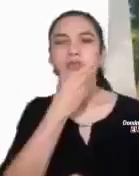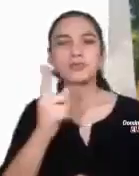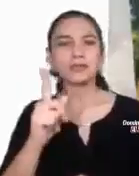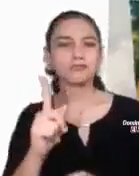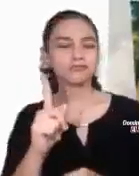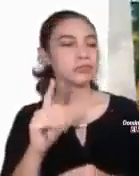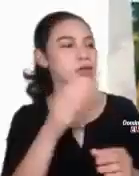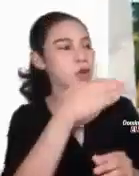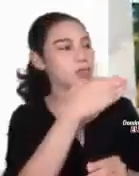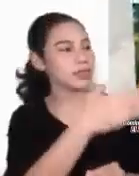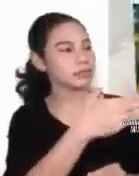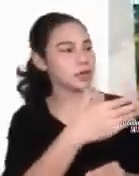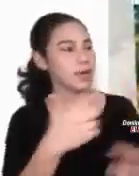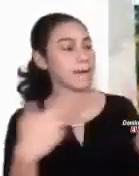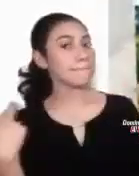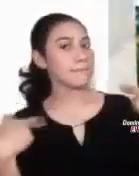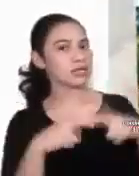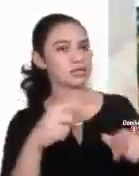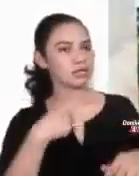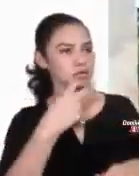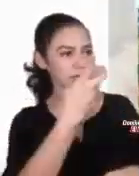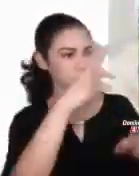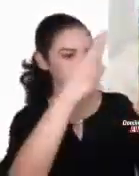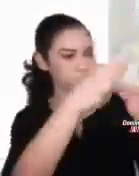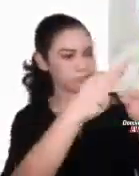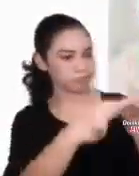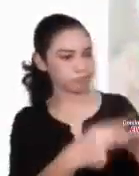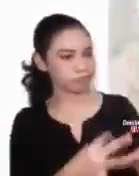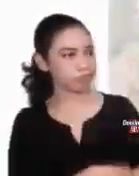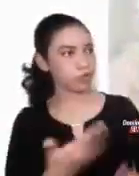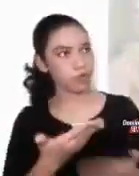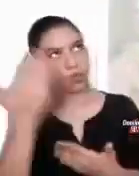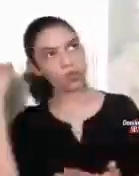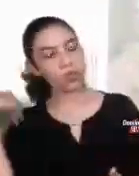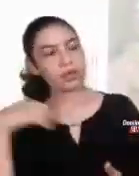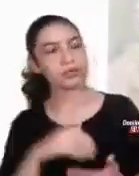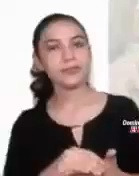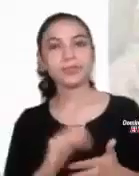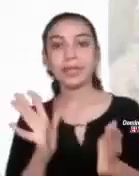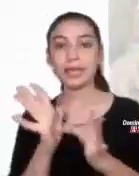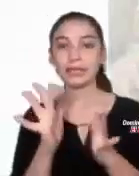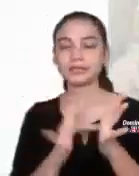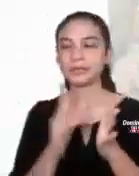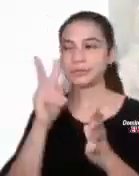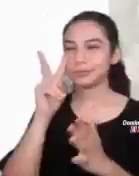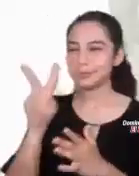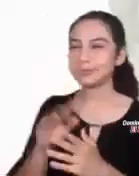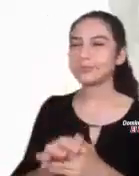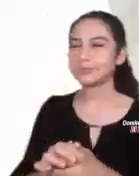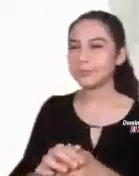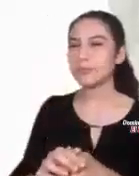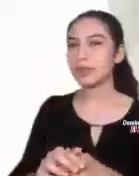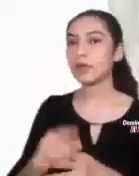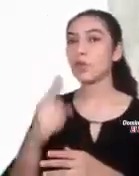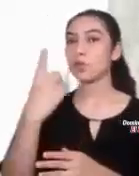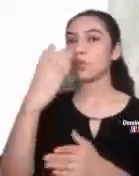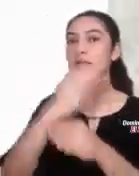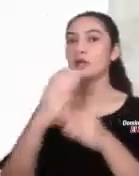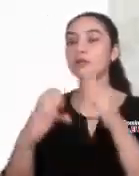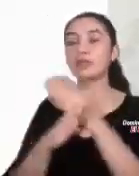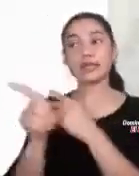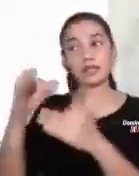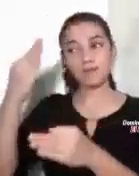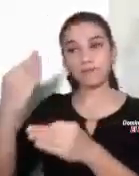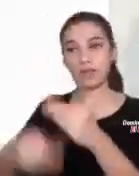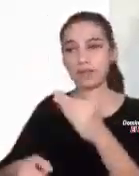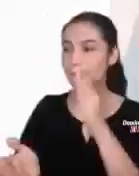cumplido desde muy joven. Jesús lo miró con amor y le dijo, Soy una cosa que falta. Ve y vende lo que